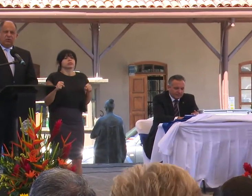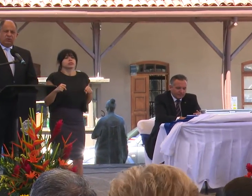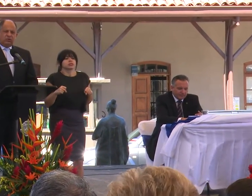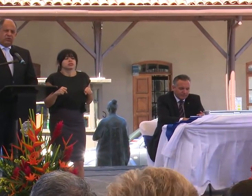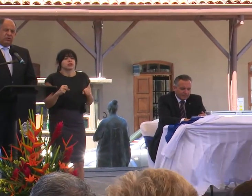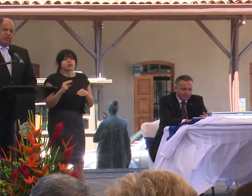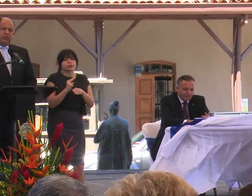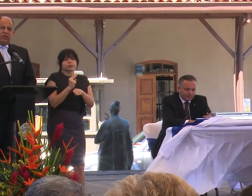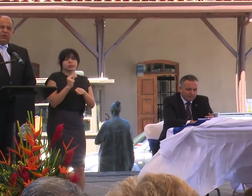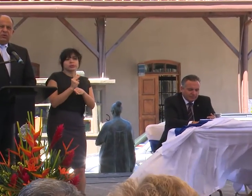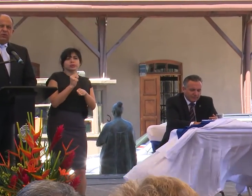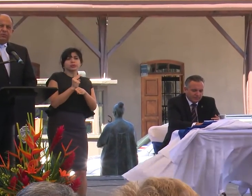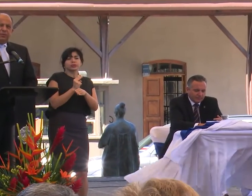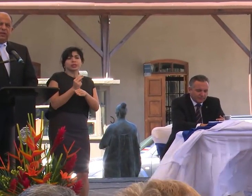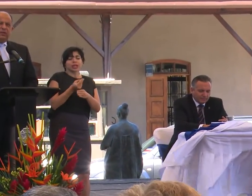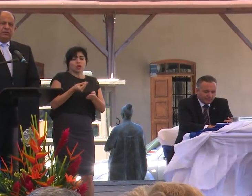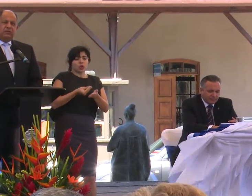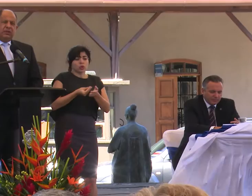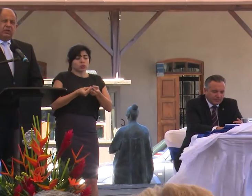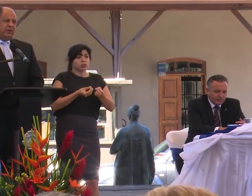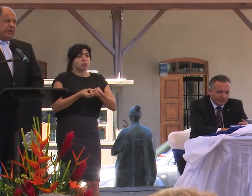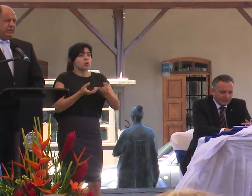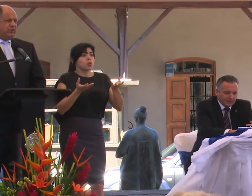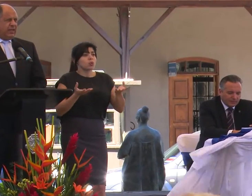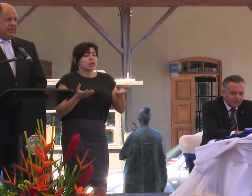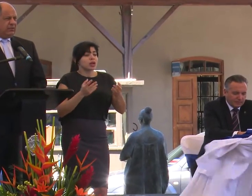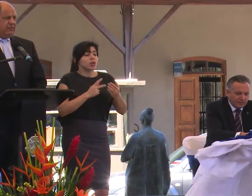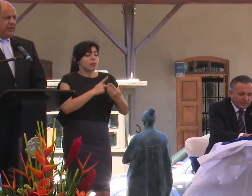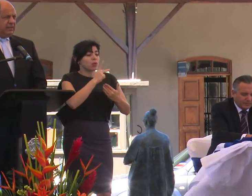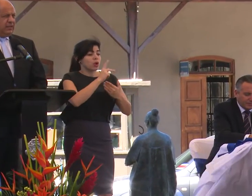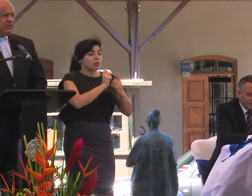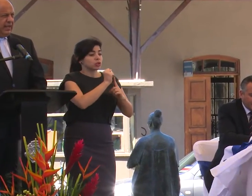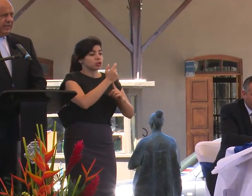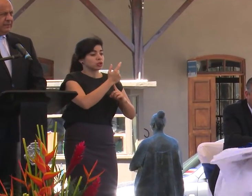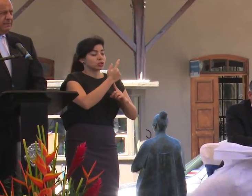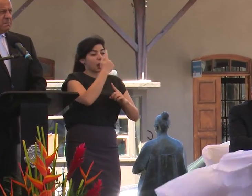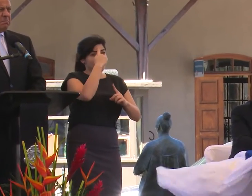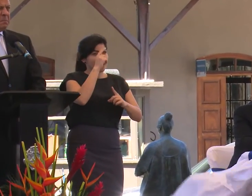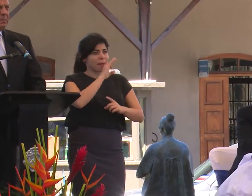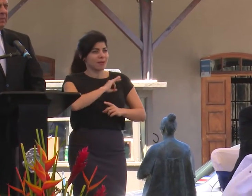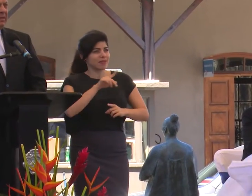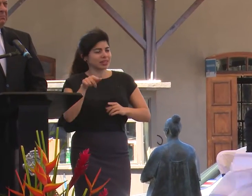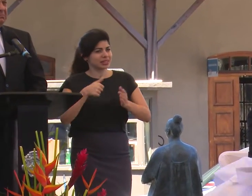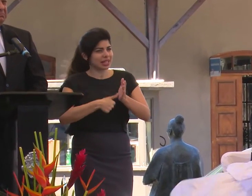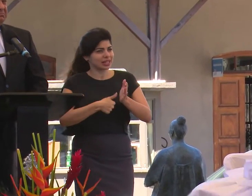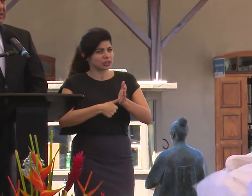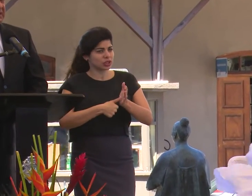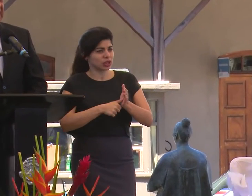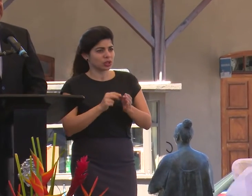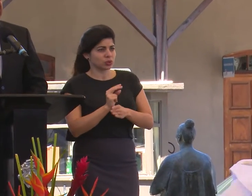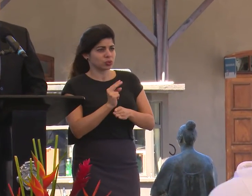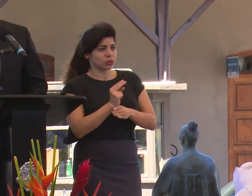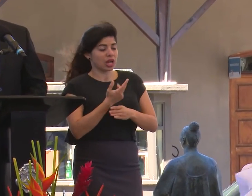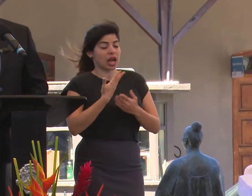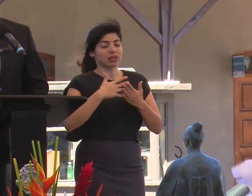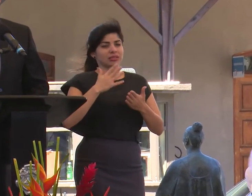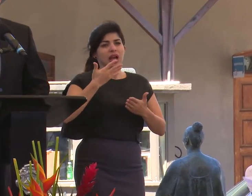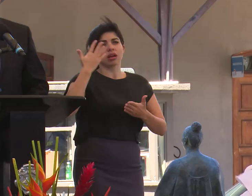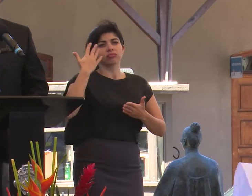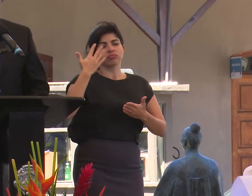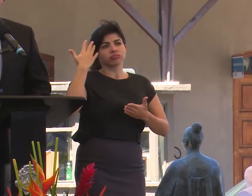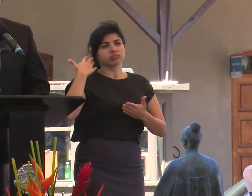usos de los recursos públicos de los programas sociales con fines electorales, desde hace ya